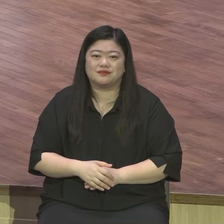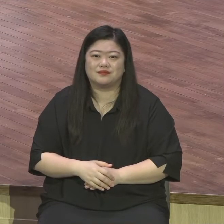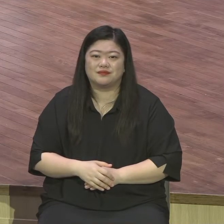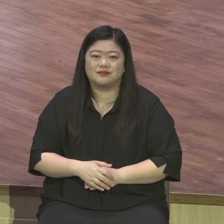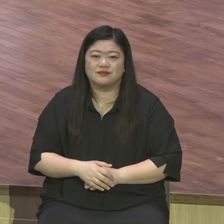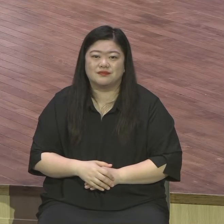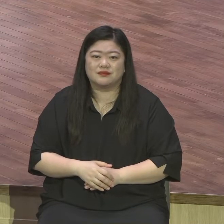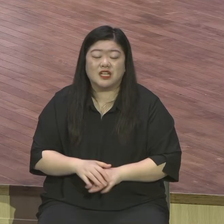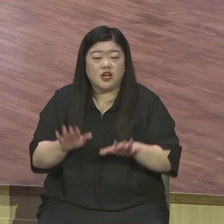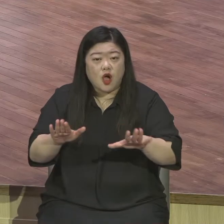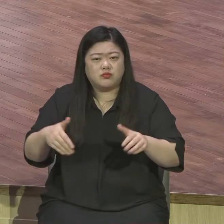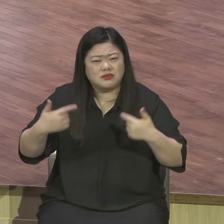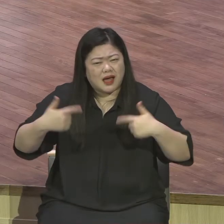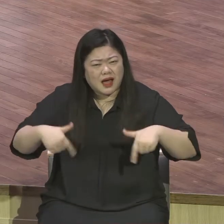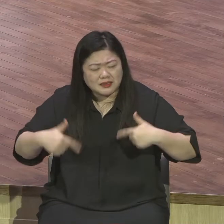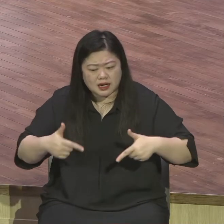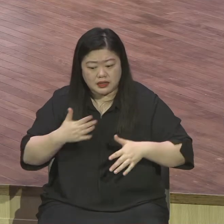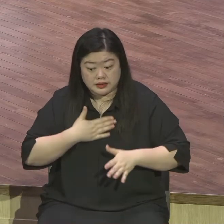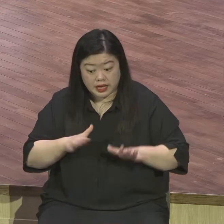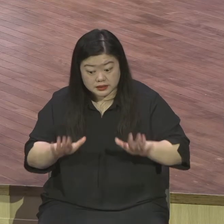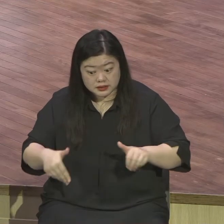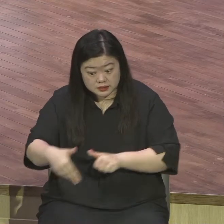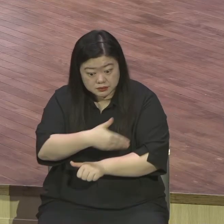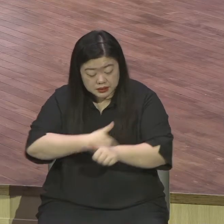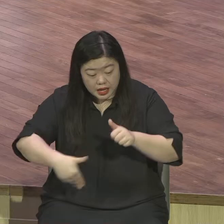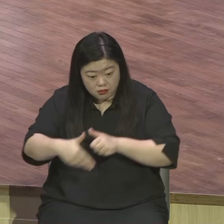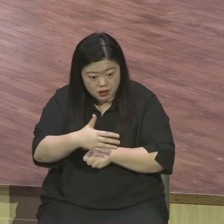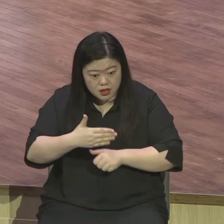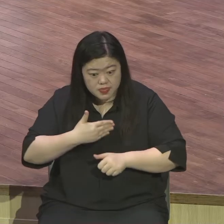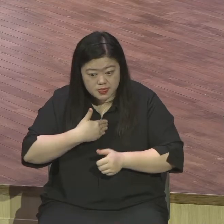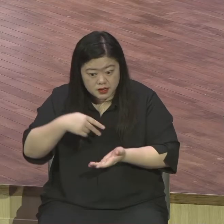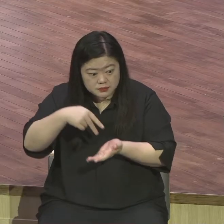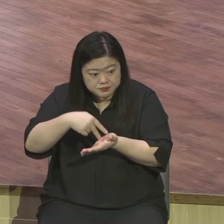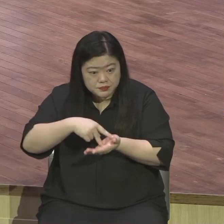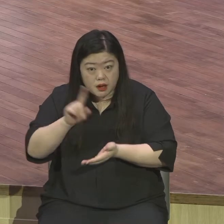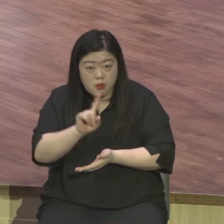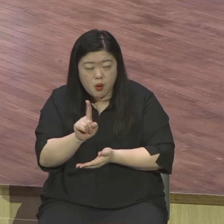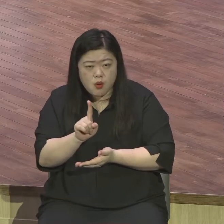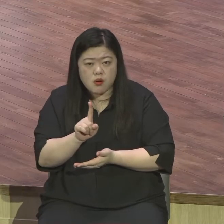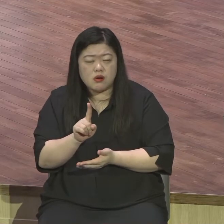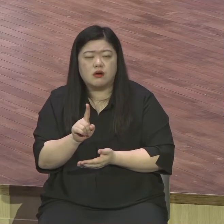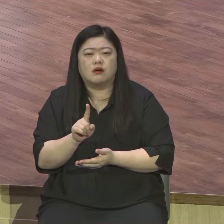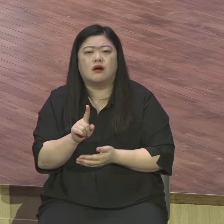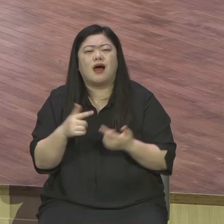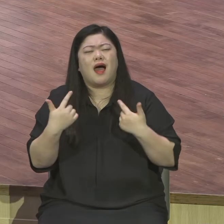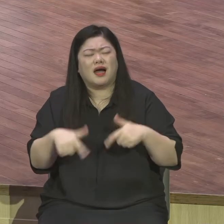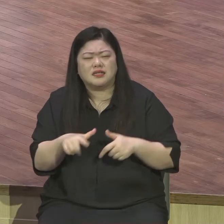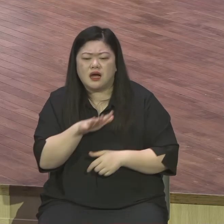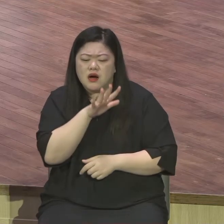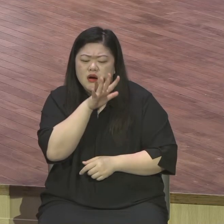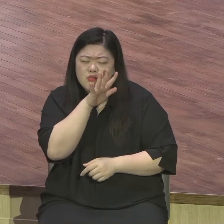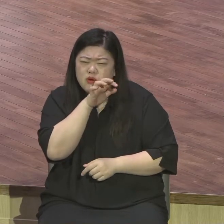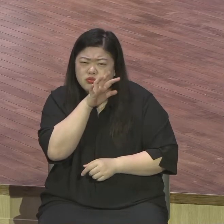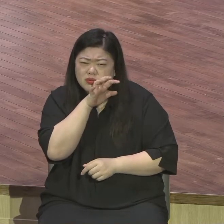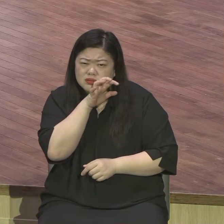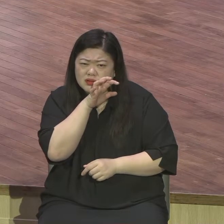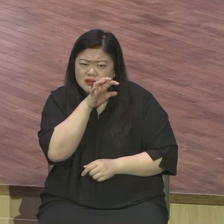정말 중요해요 불만 모드가 아니라 늘 여러분은 은혜의 감사